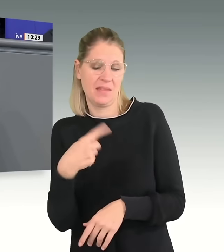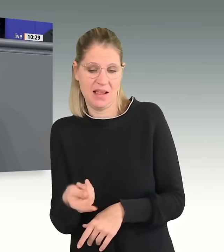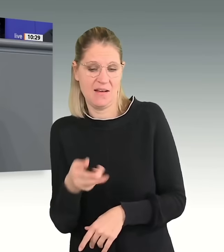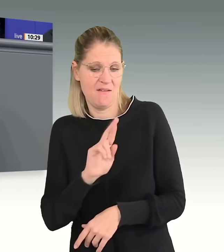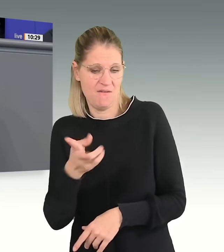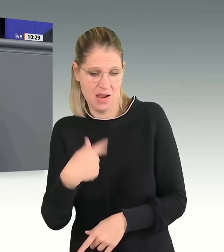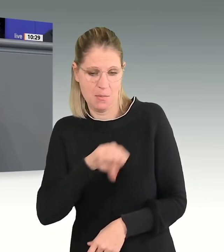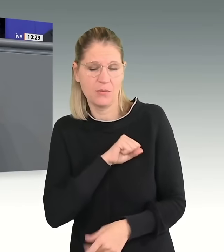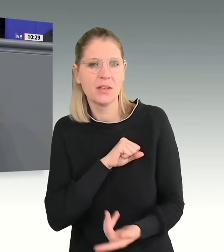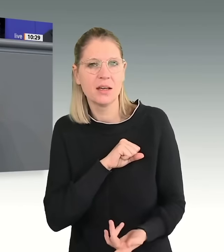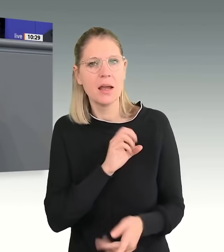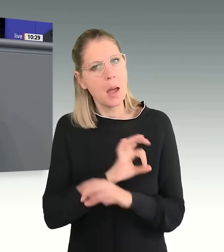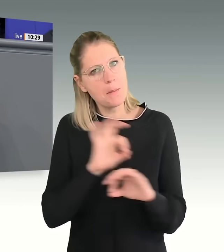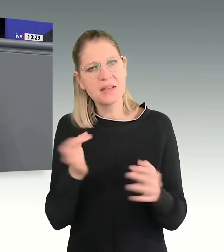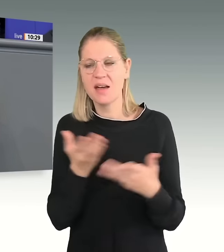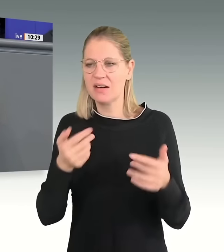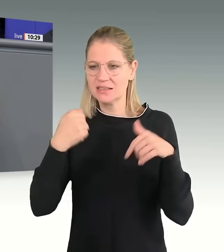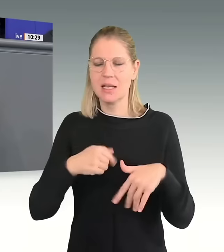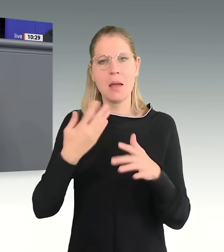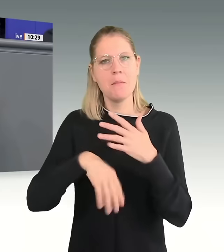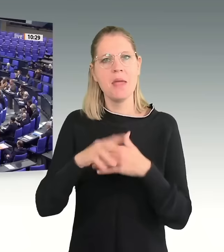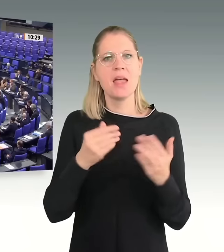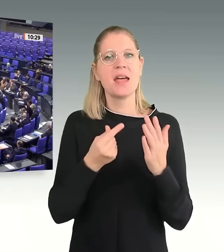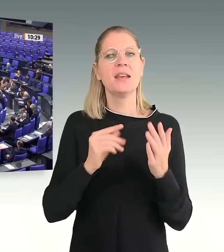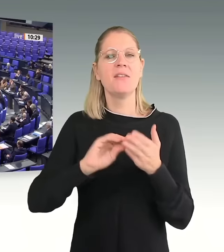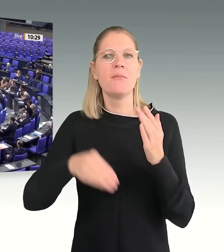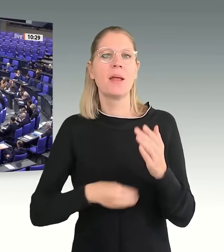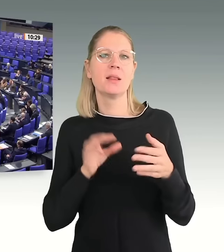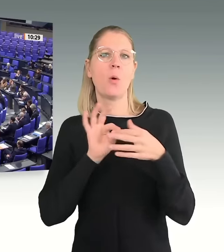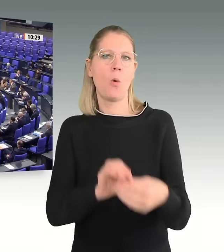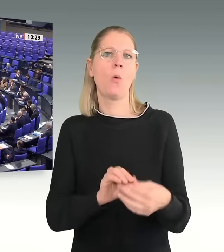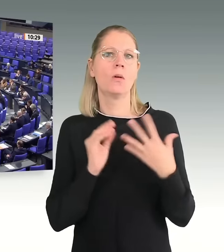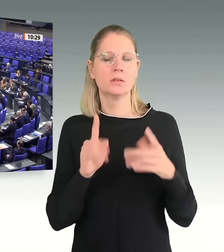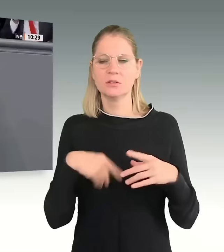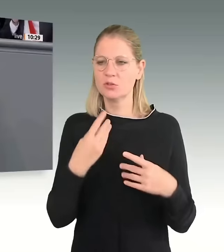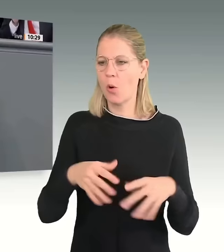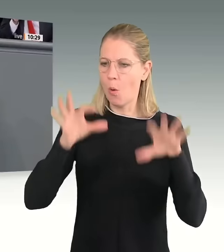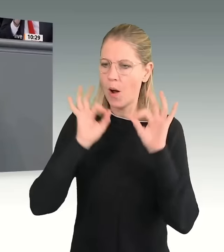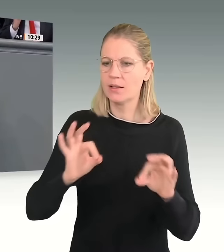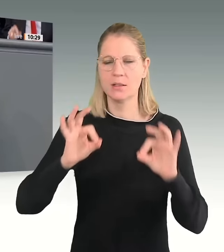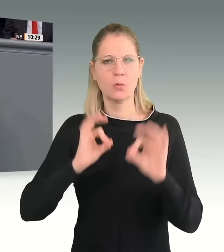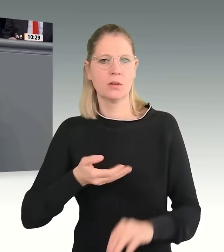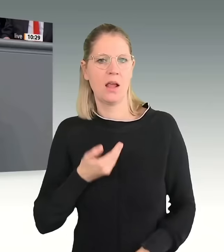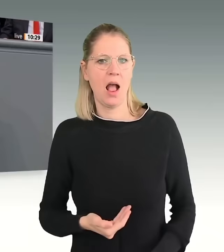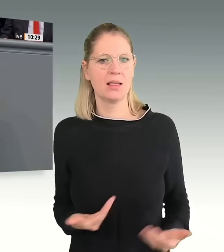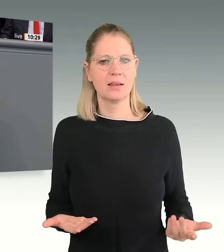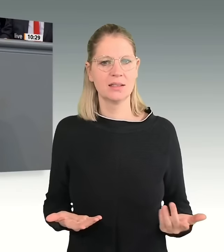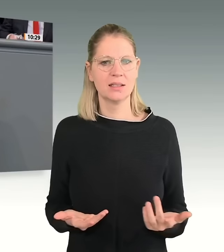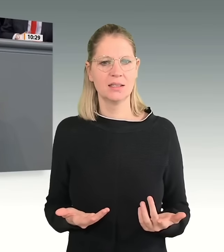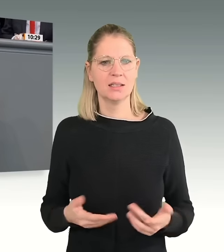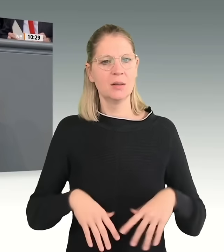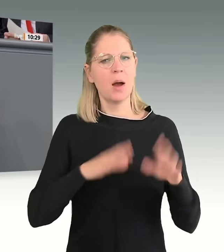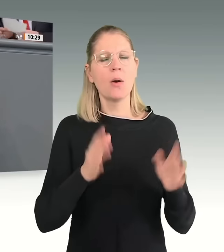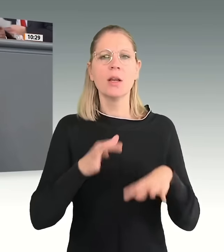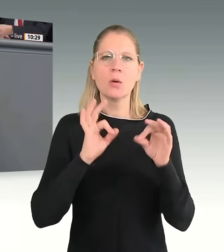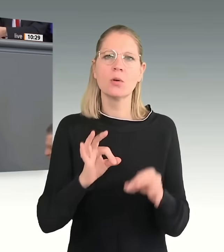bekommen, dass Leute ein ordentliches und gutes Gehalt haben. Und wenn Sie schon Verteilungskämpfe führen wollen, und das machen Sie hier, Kollege